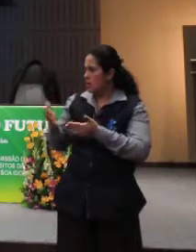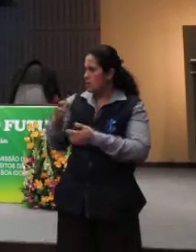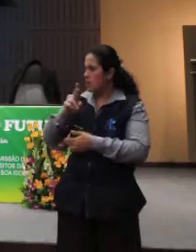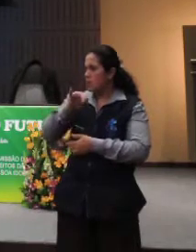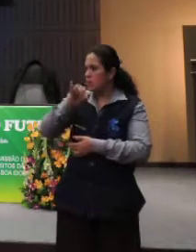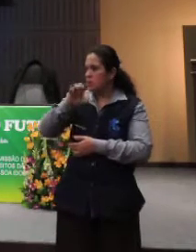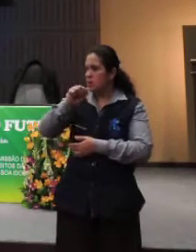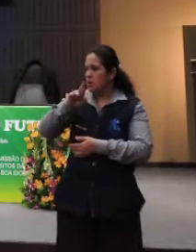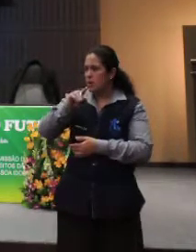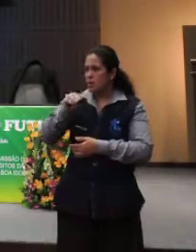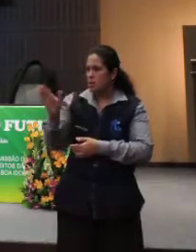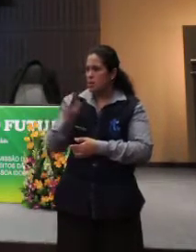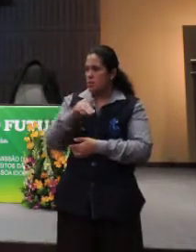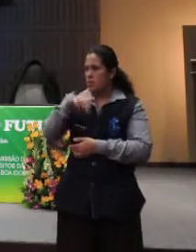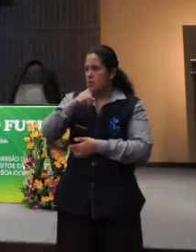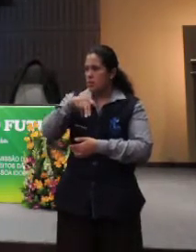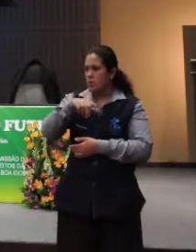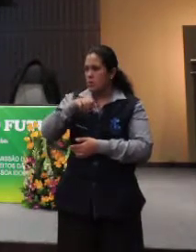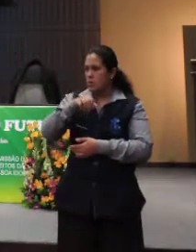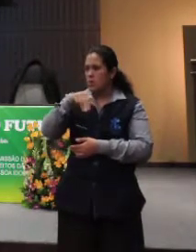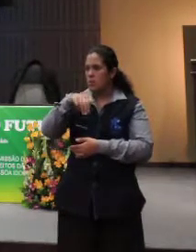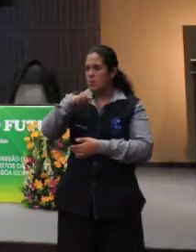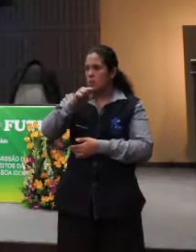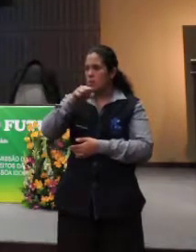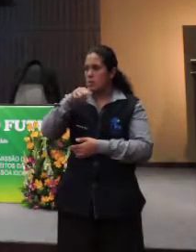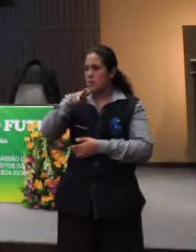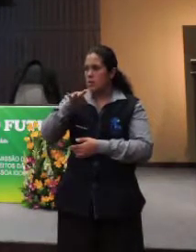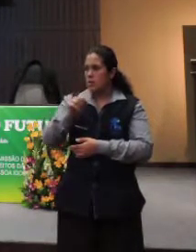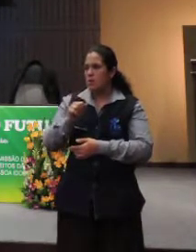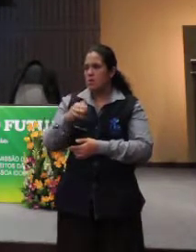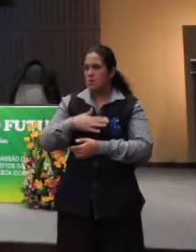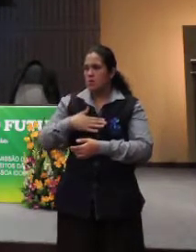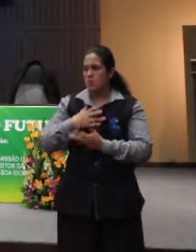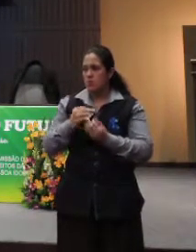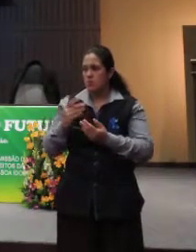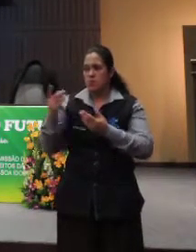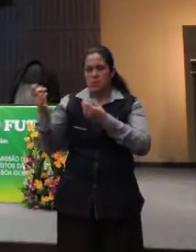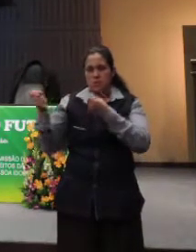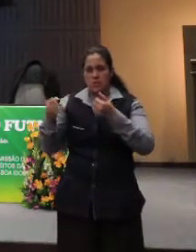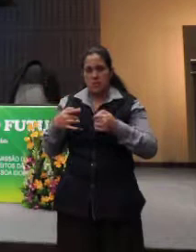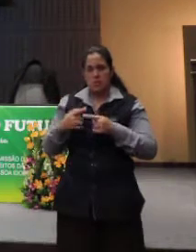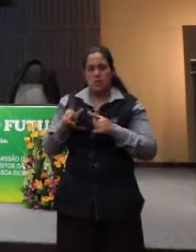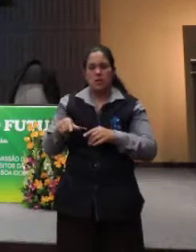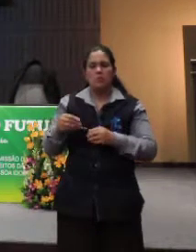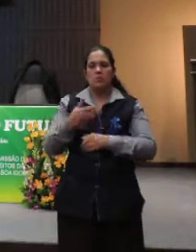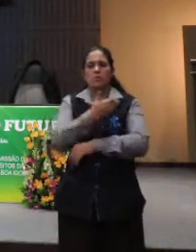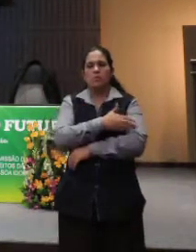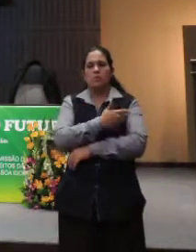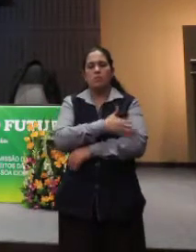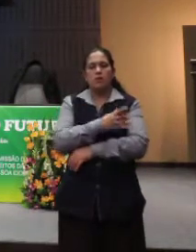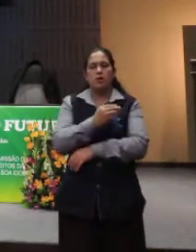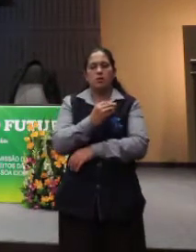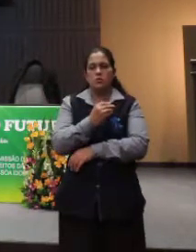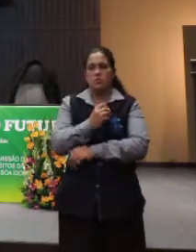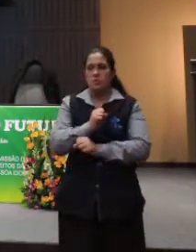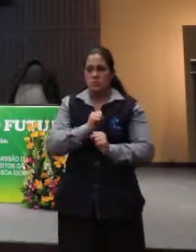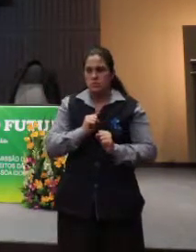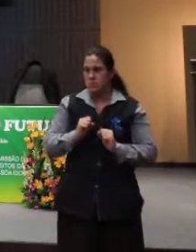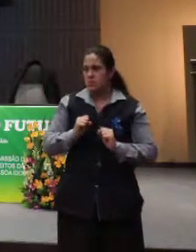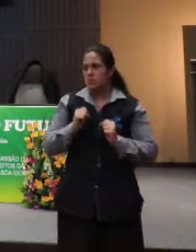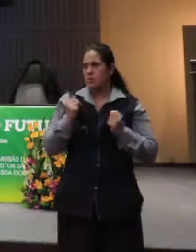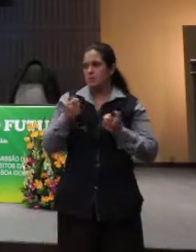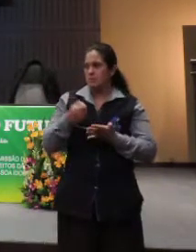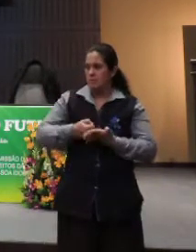Ricardo Esqui. Certeza que vocês vão gostar muito do que ele tenta trazer para contribuir. É muito prático, muito indignado,